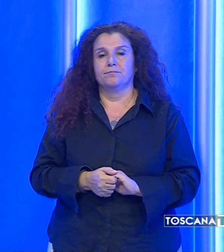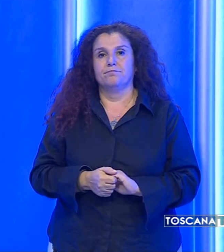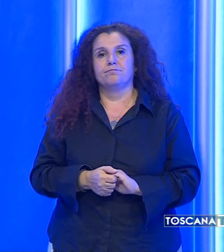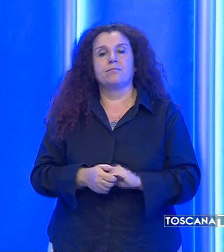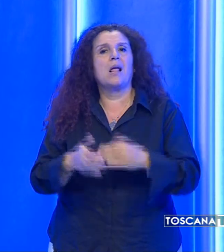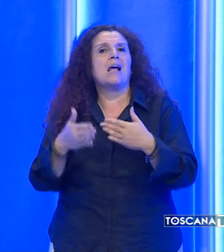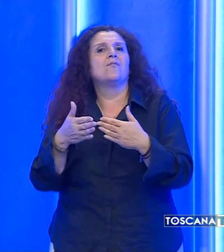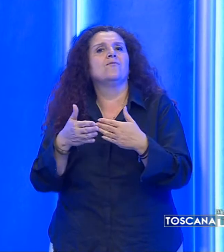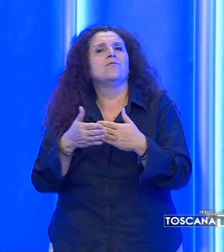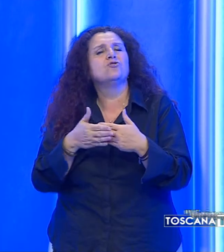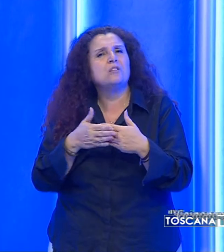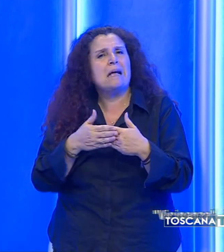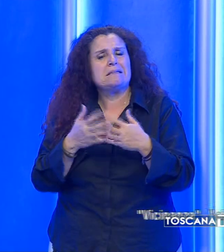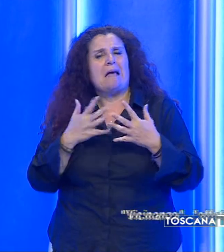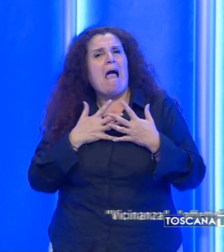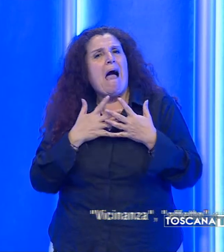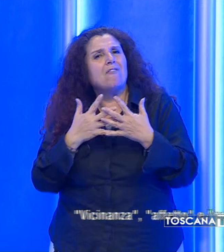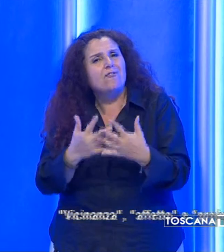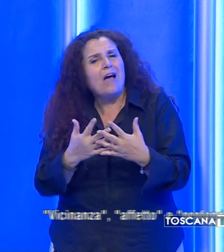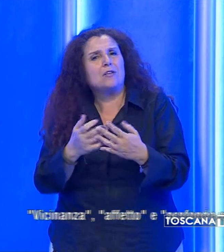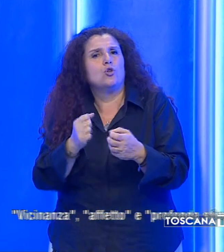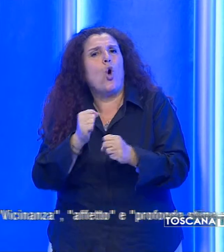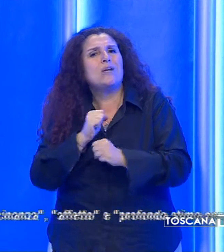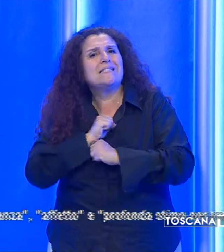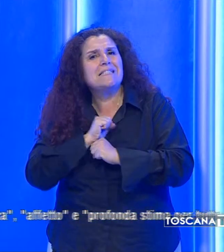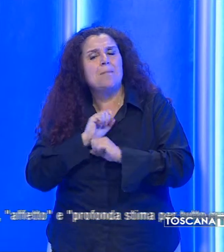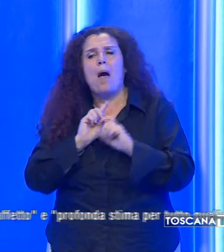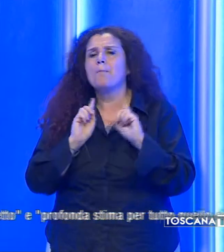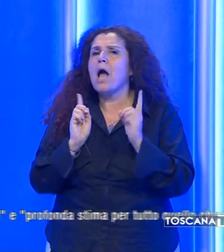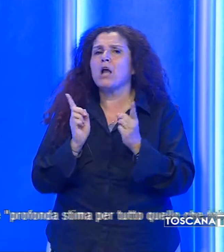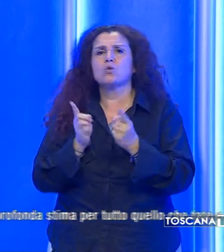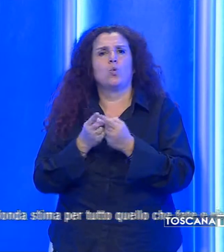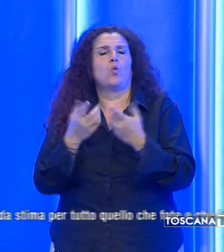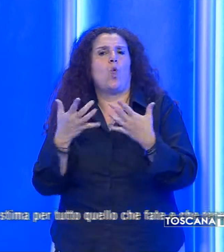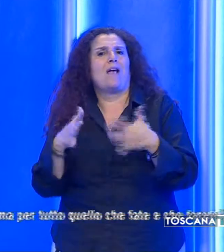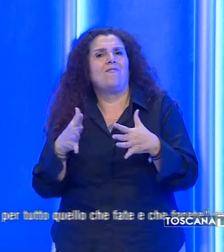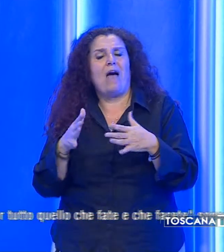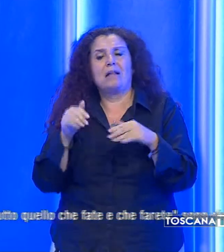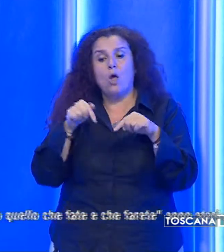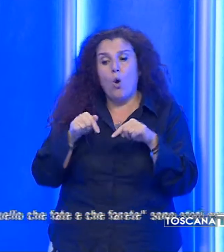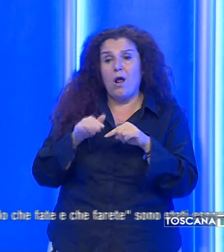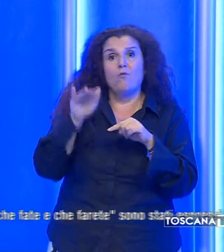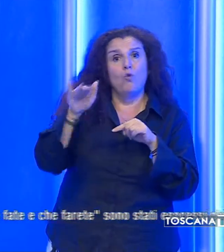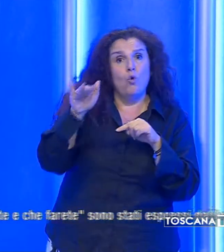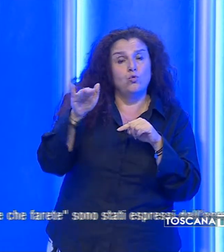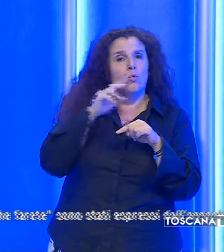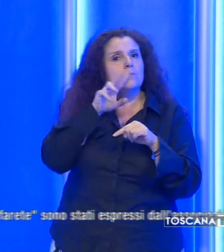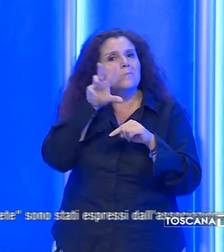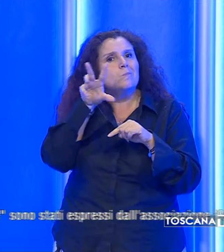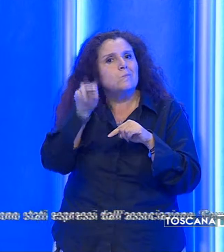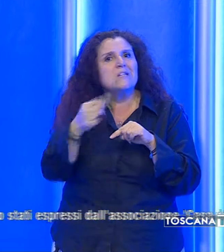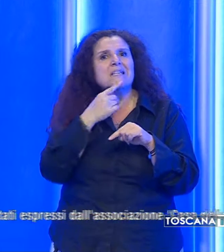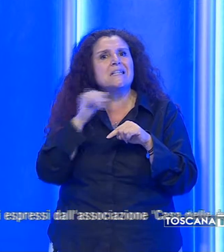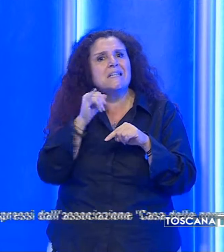Vicinanza, affetto e profonda stima per tutto quello che fate e che farete sono stati espressi dall